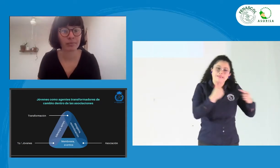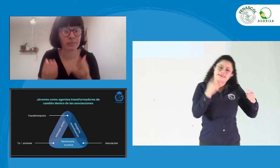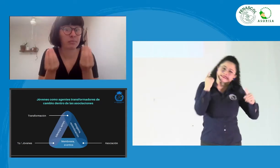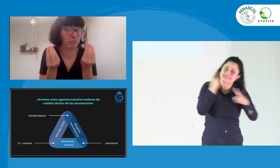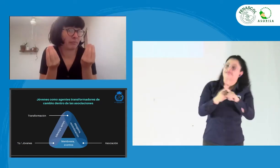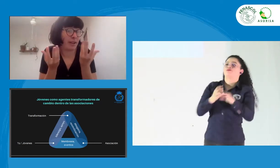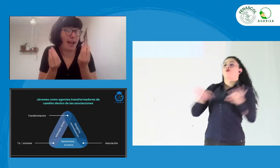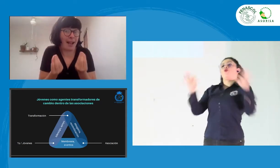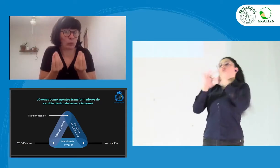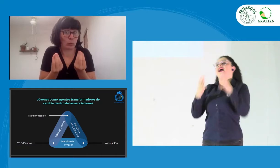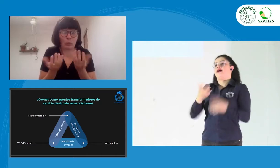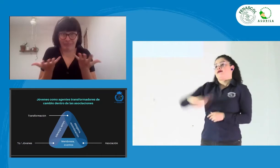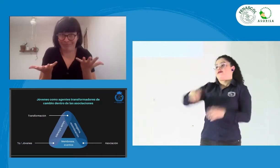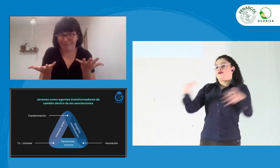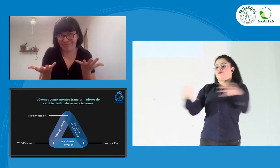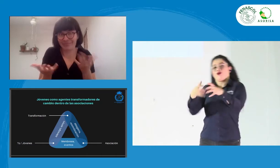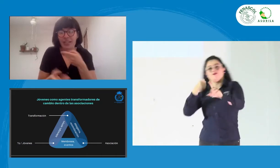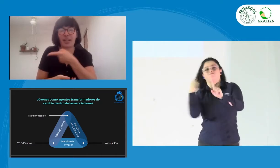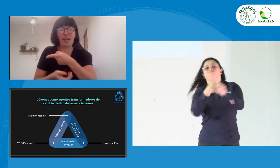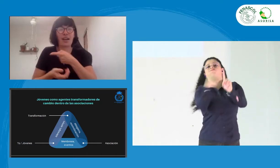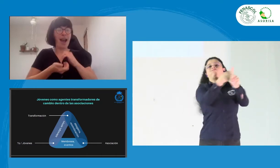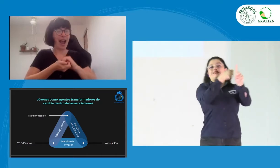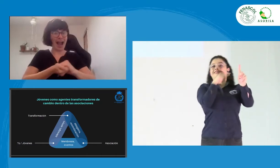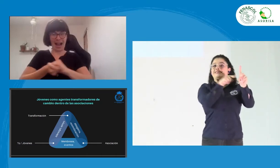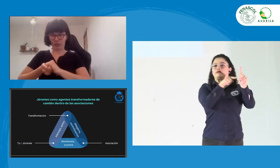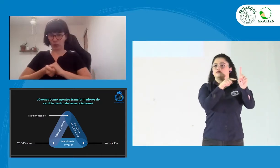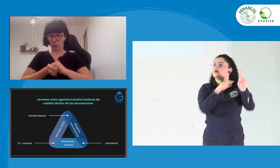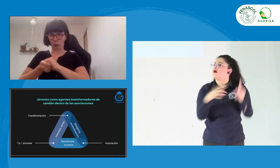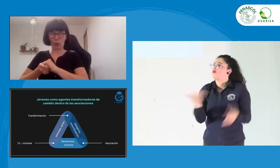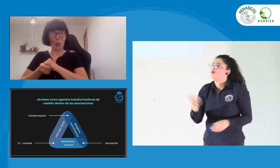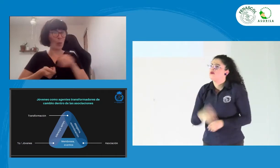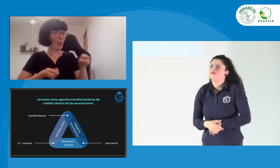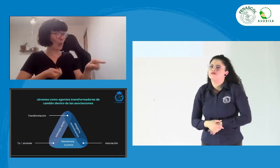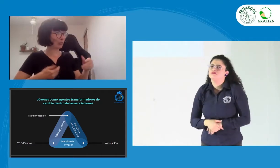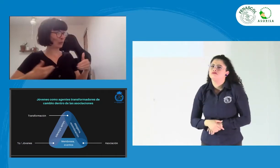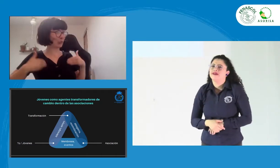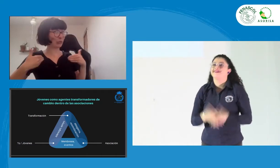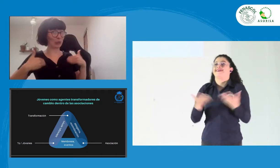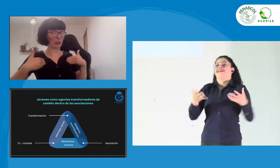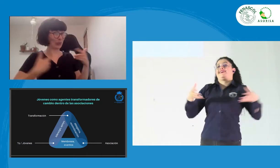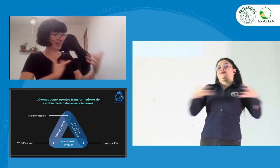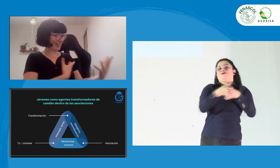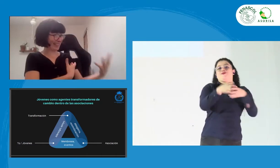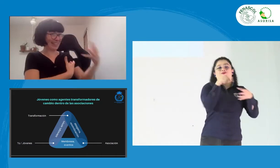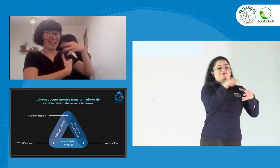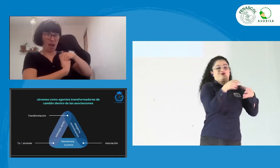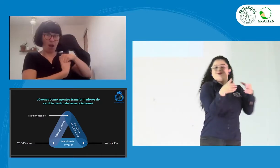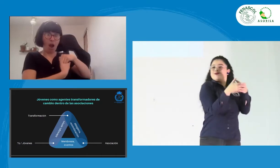esto lo buscamos para lograr el cambio, para lograr el impacto.